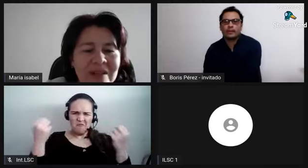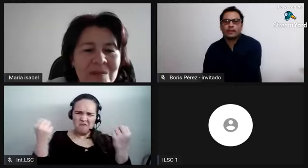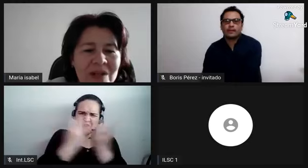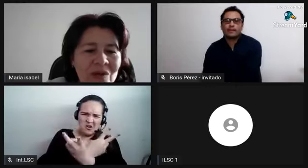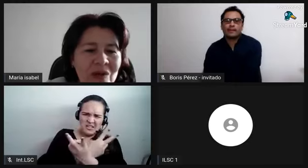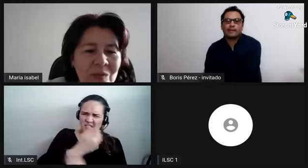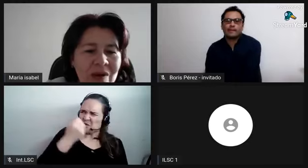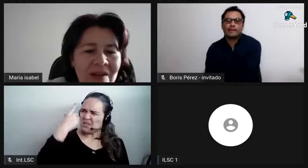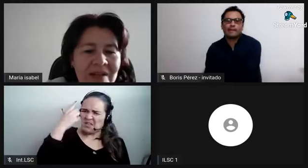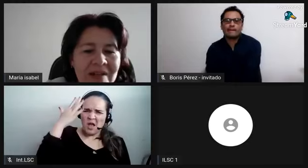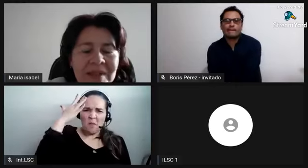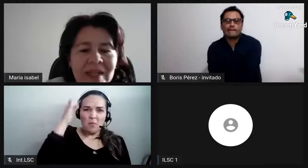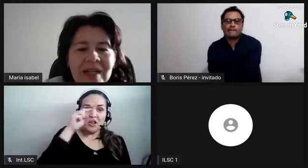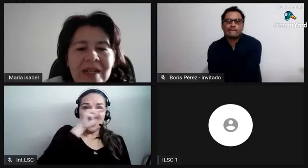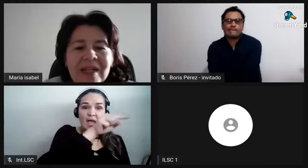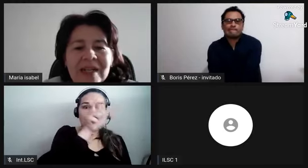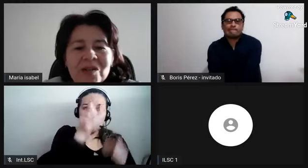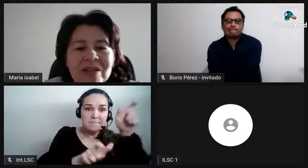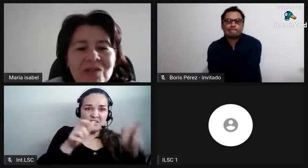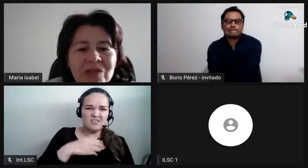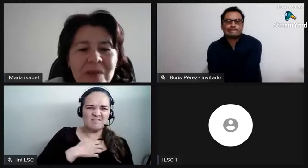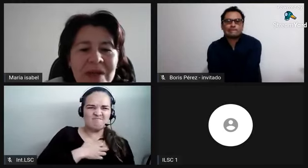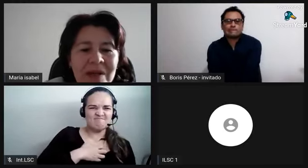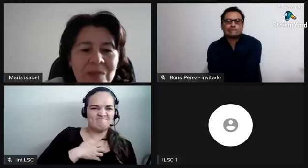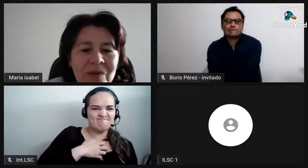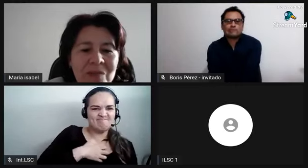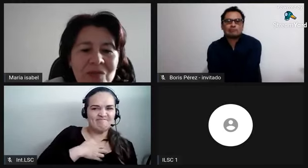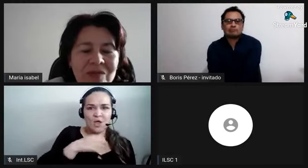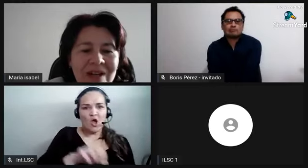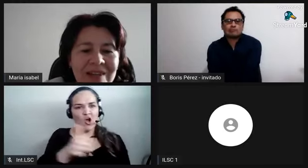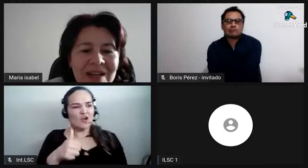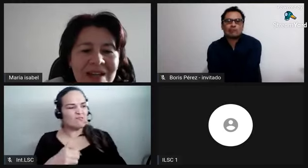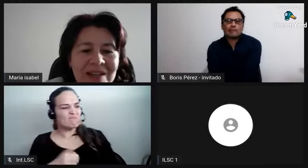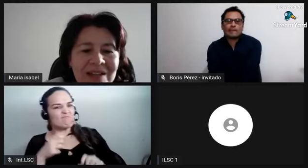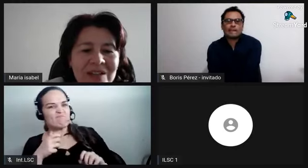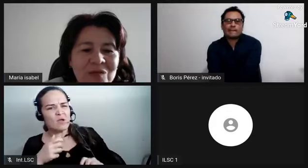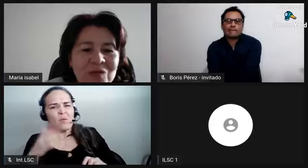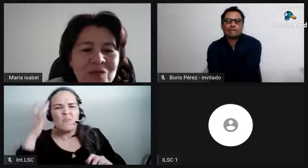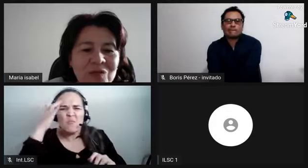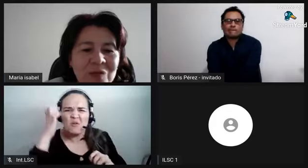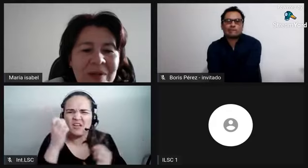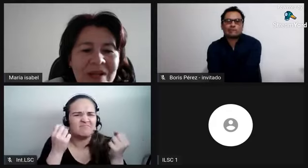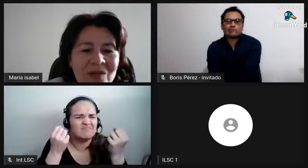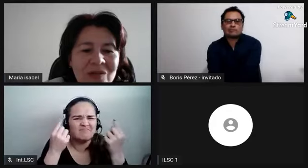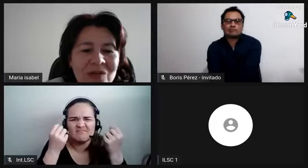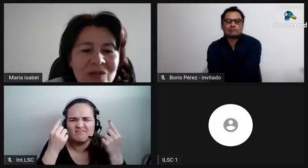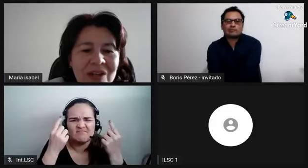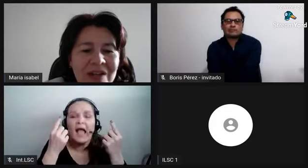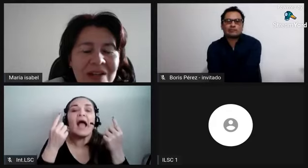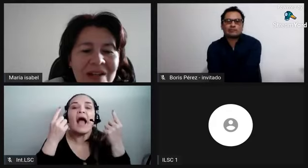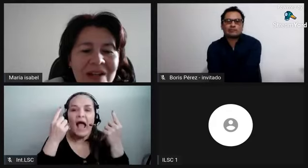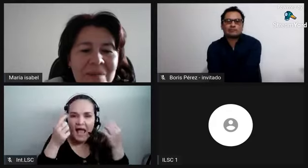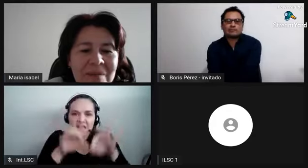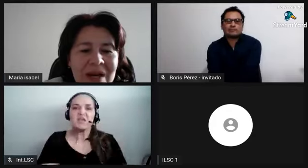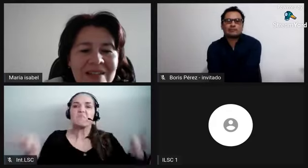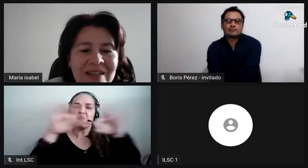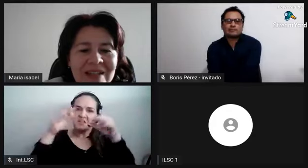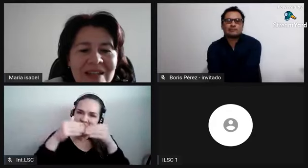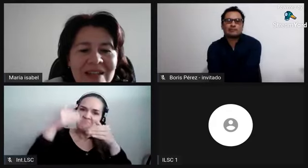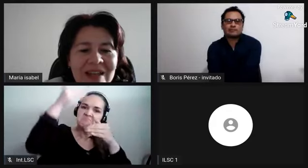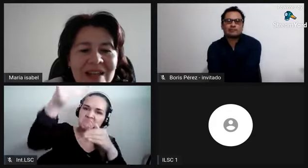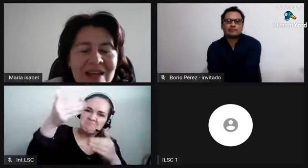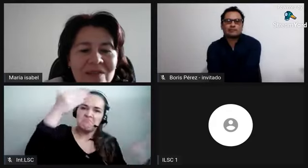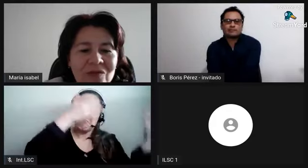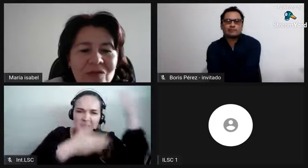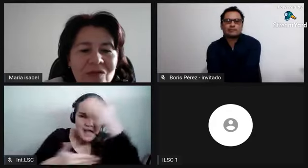pronto el resentimiento que pueda haber. Y creo que es un tema que podemos tratar en un futuro para conocer más